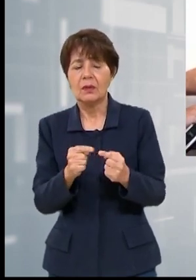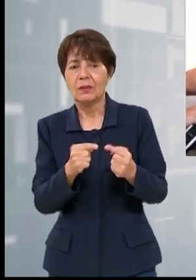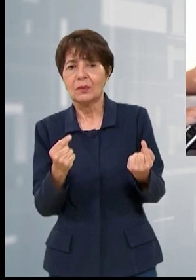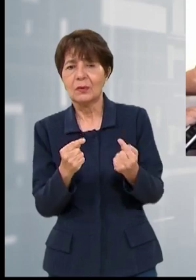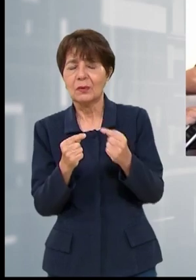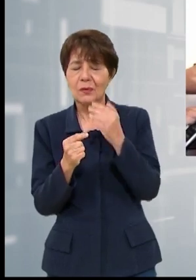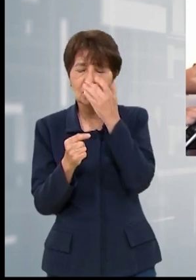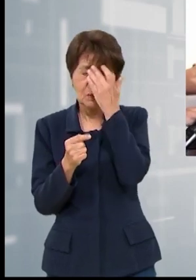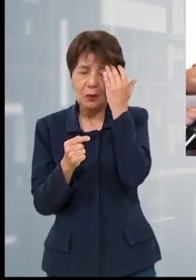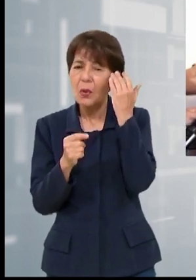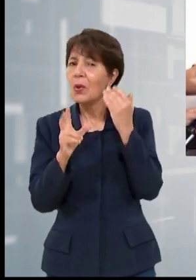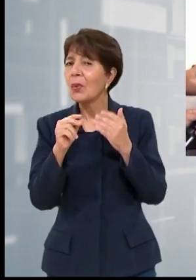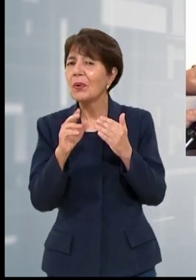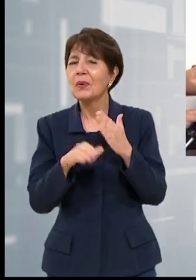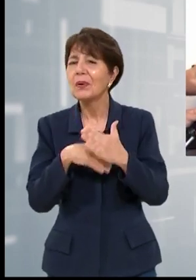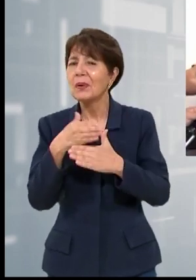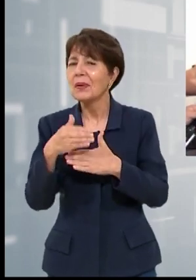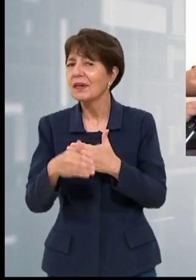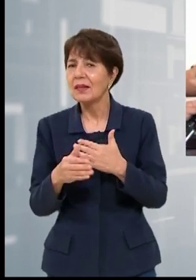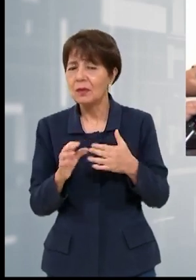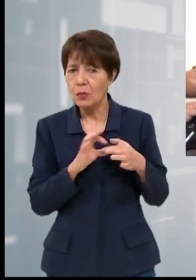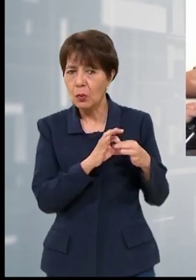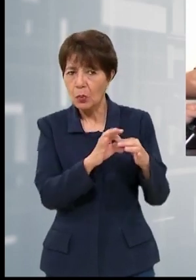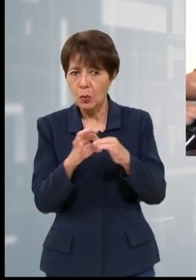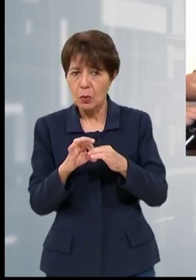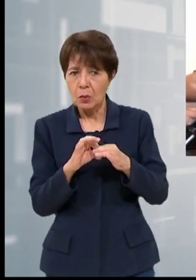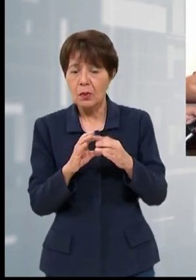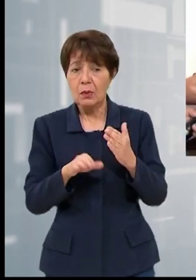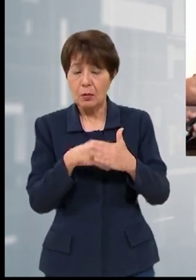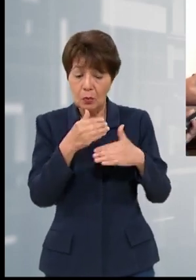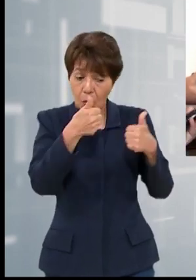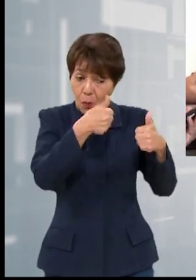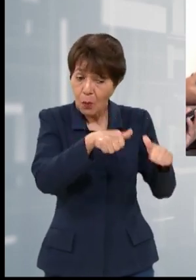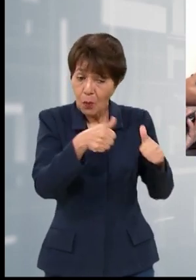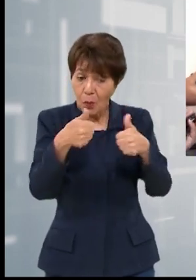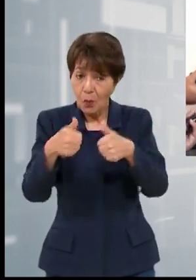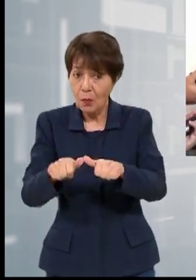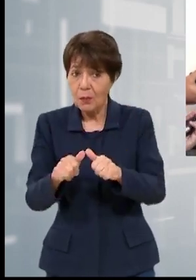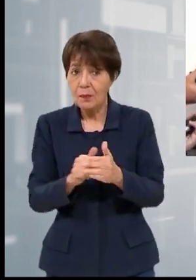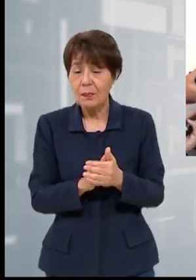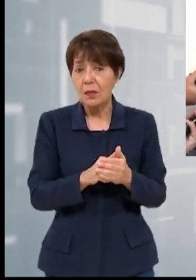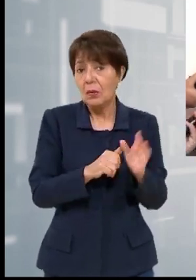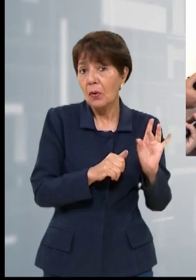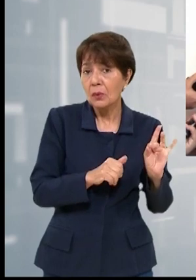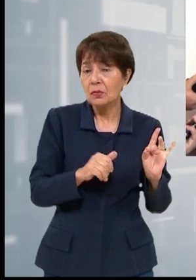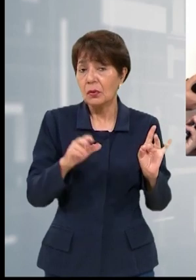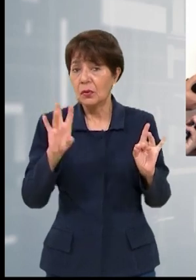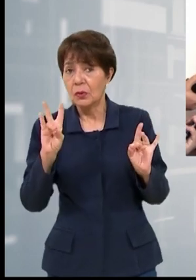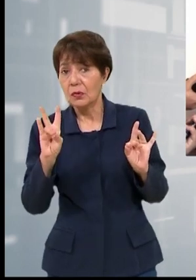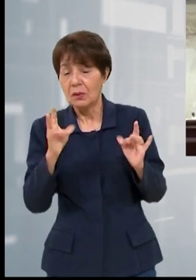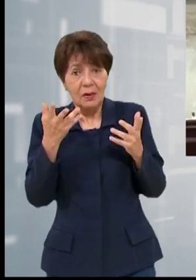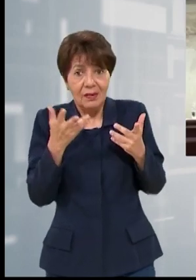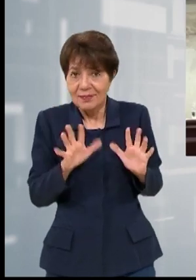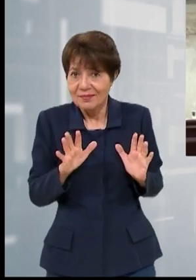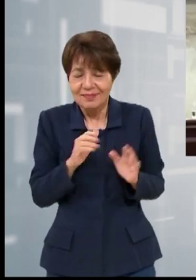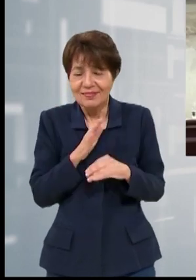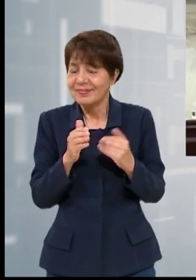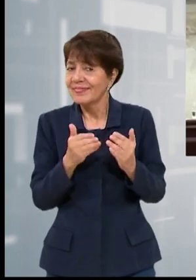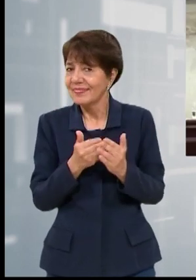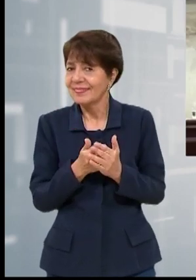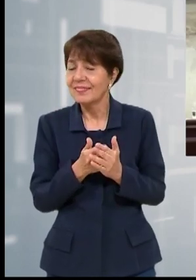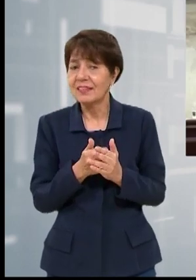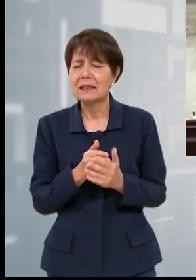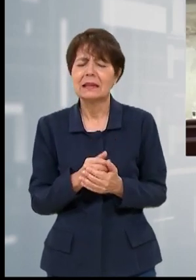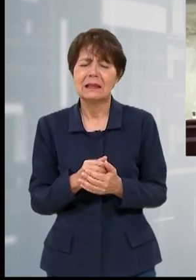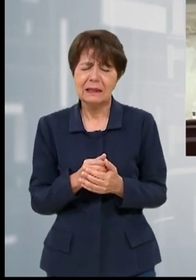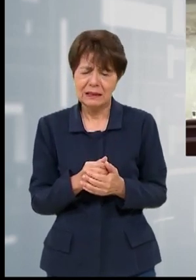no debemos de asumirlo porque ellos pueden ponerse de acuerdo uno ocho y otro siete y ya, se termina todo. Sería